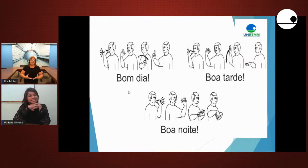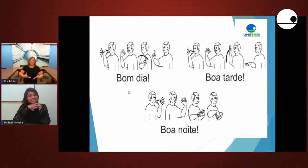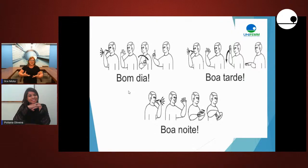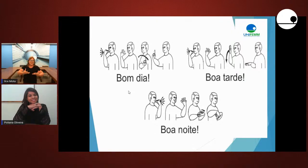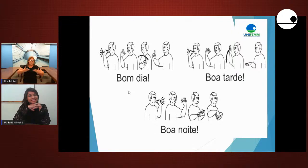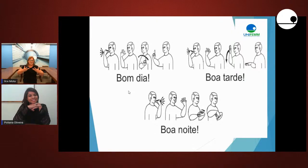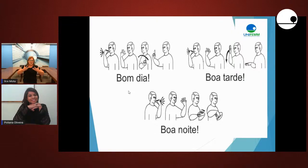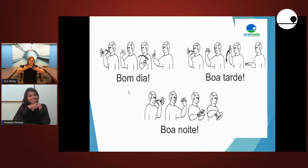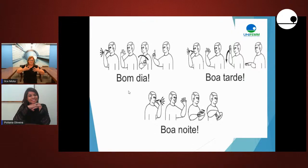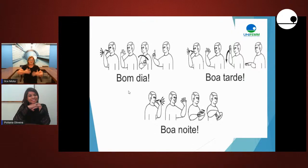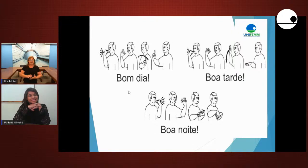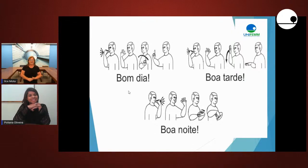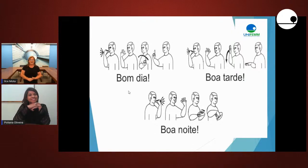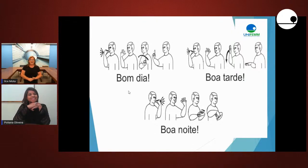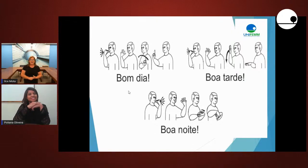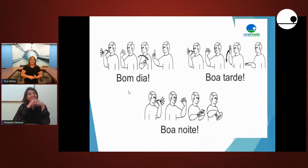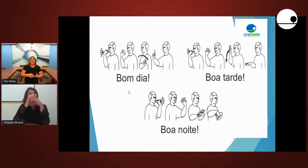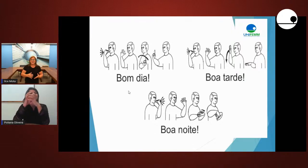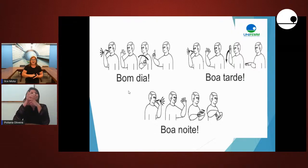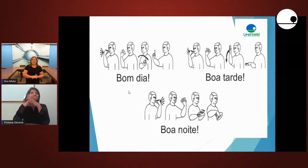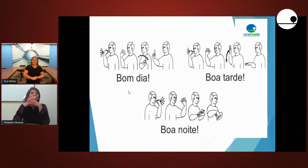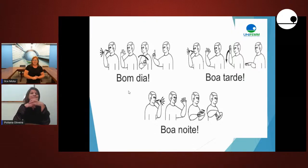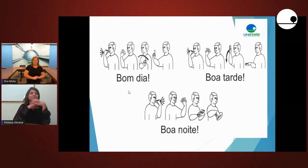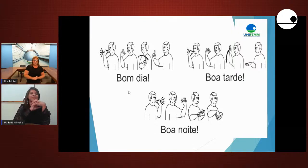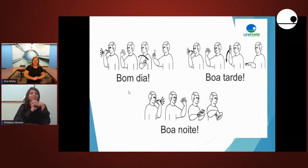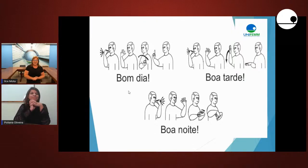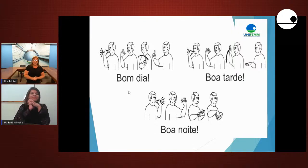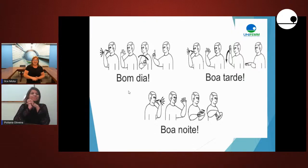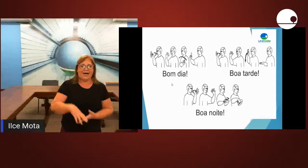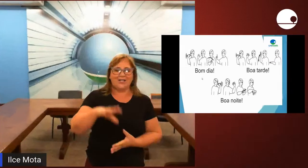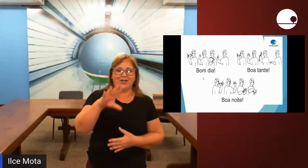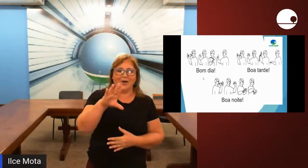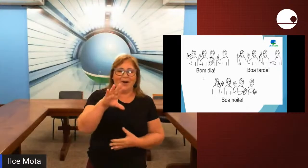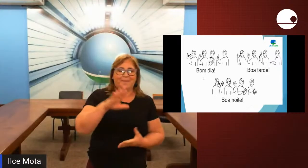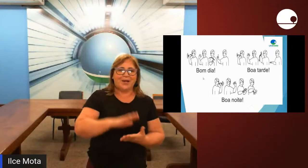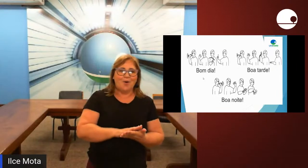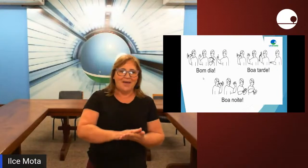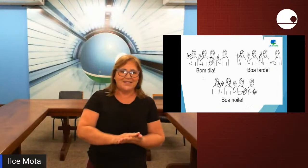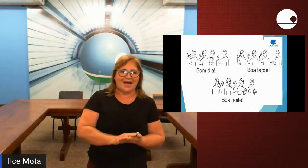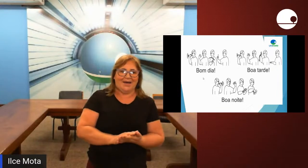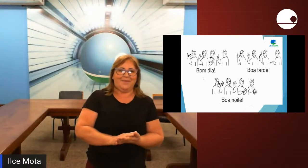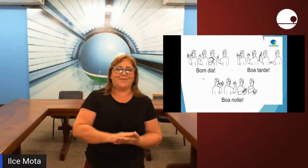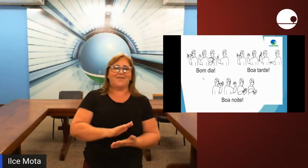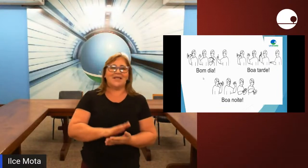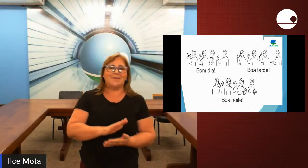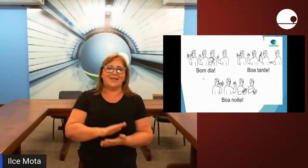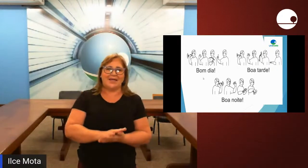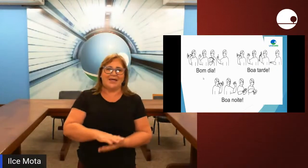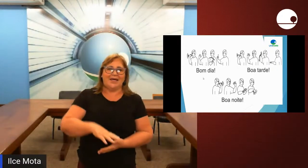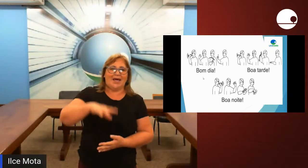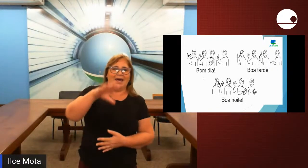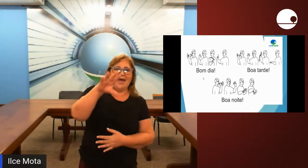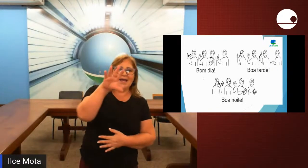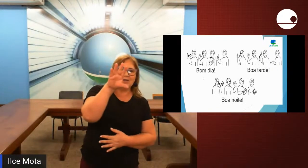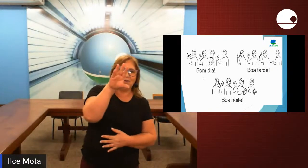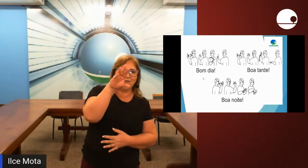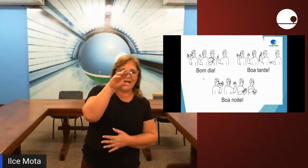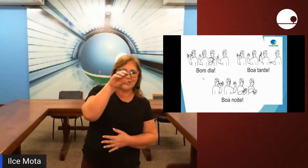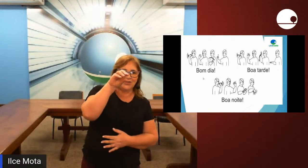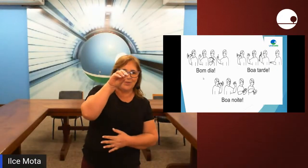visualizando a nossa emoção então se eu vou dar um bom dia aqui ó pra começar pra você aprender essa configuração de